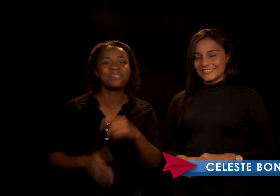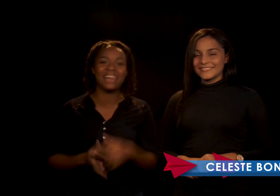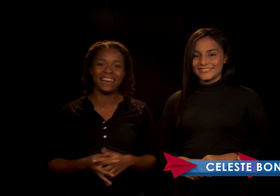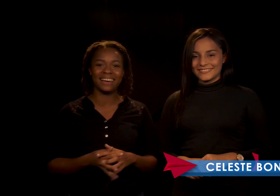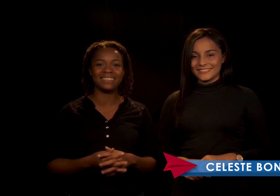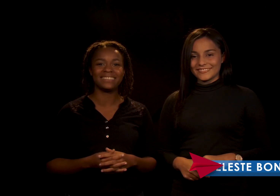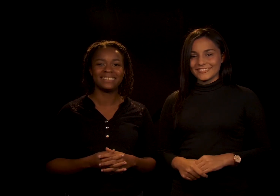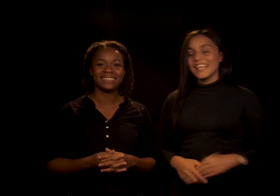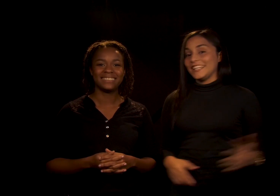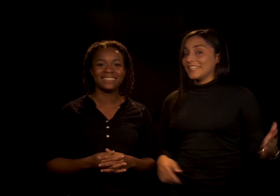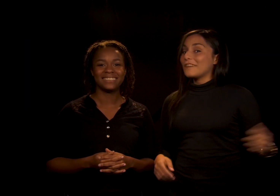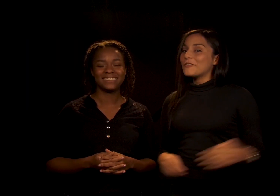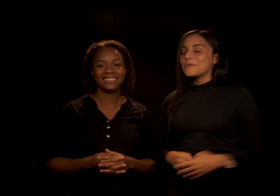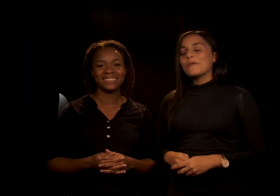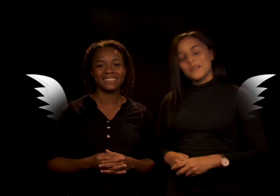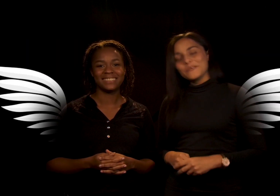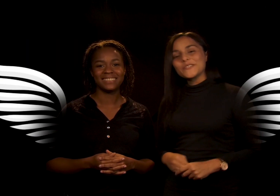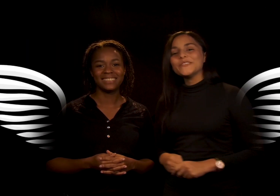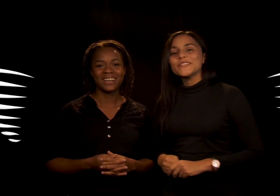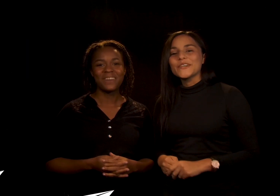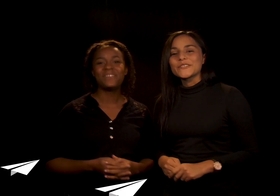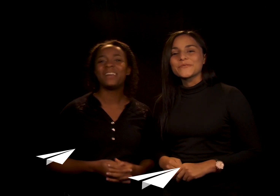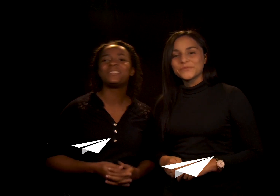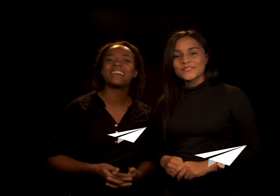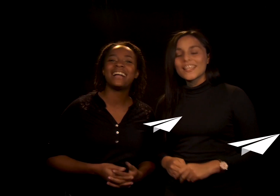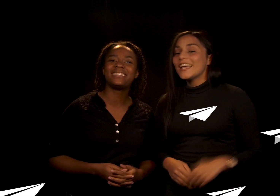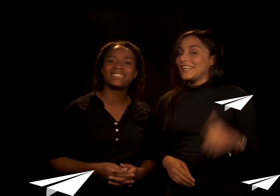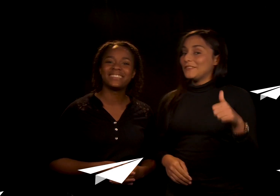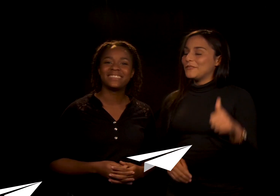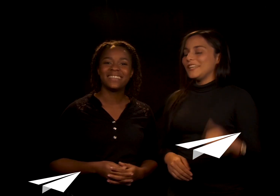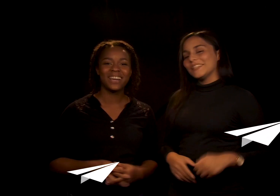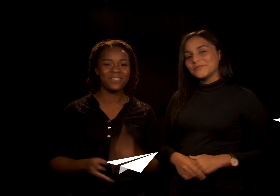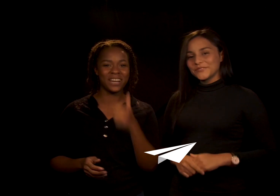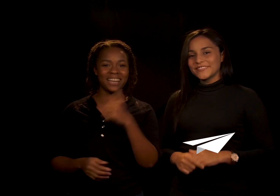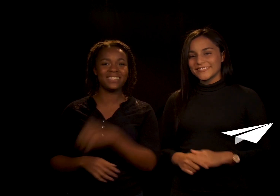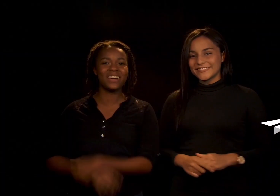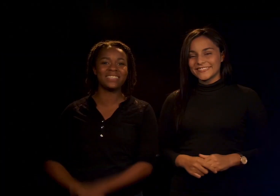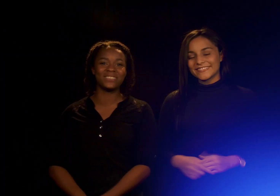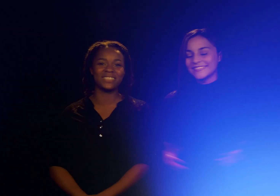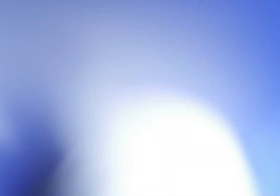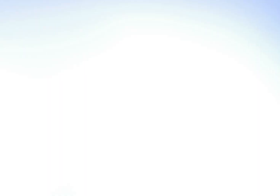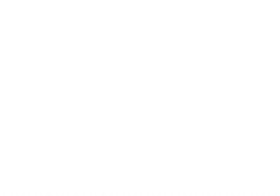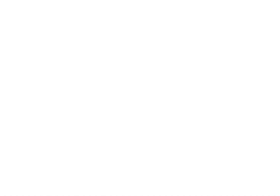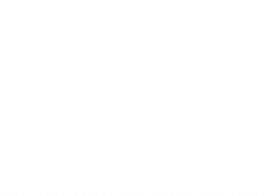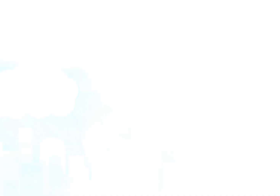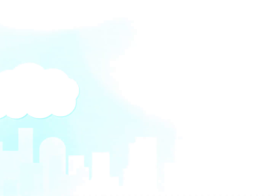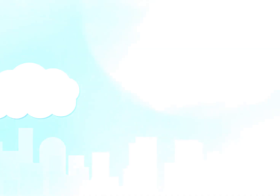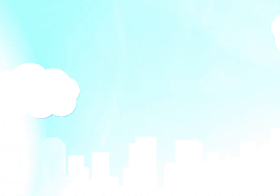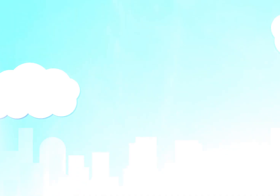leerla Y de esta forma volvemos juntos Volvemos altos Y vivir como Cristo Jesús Y